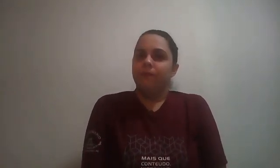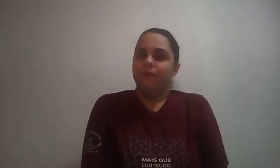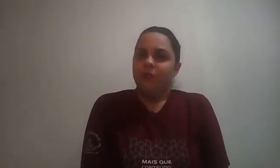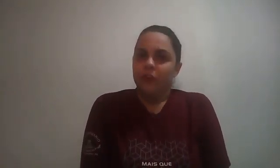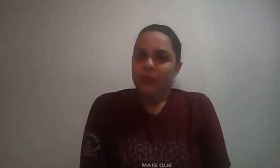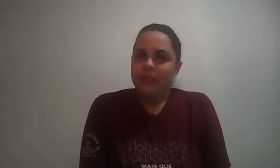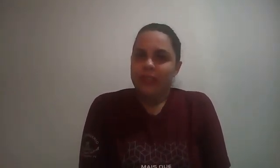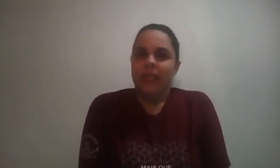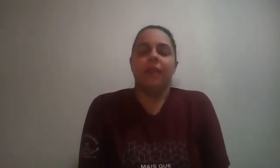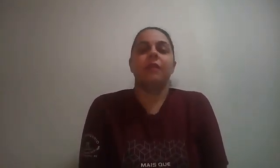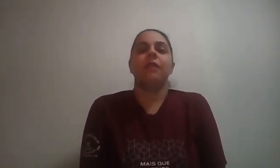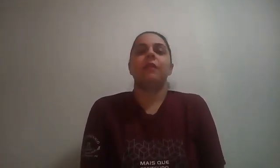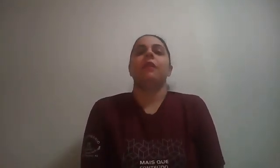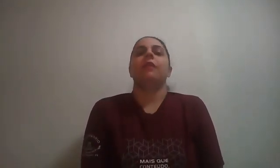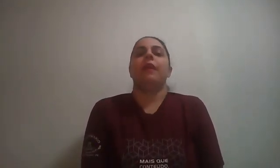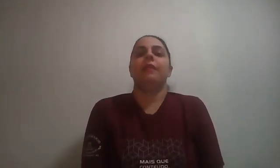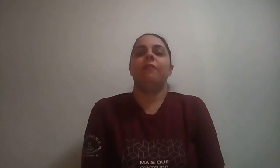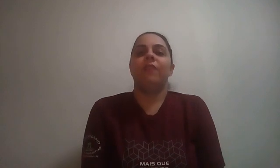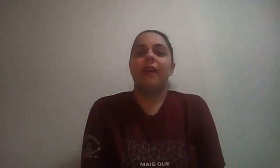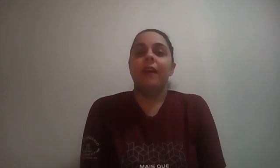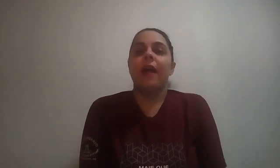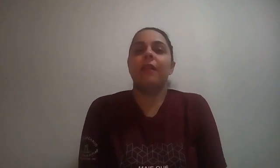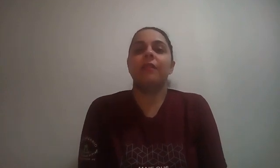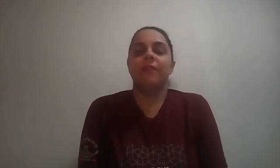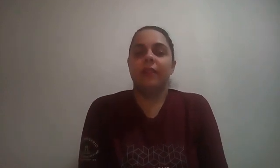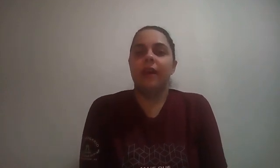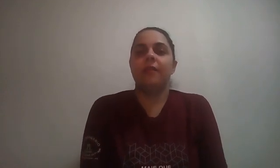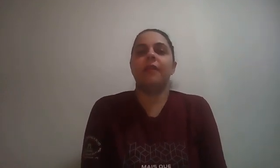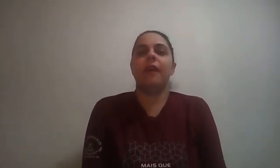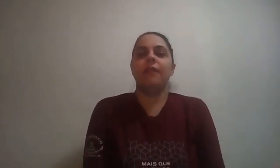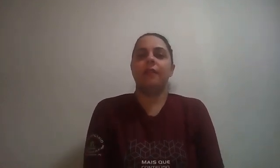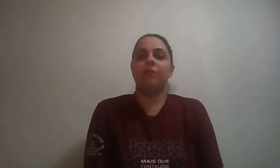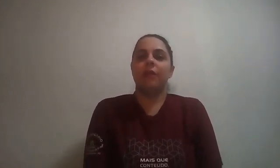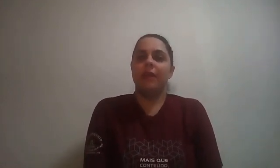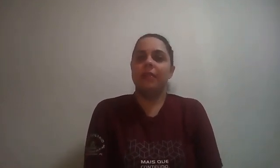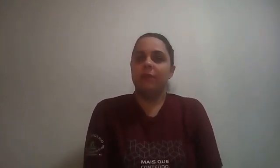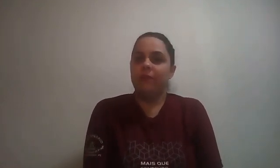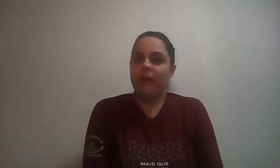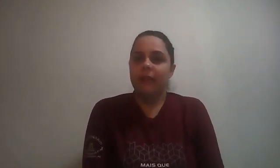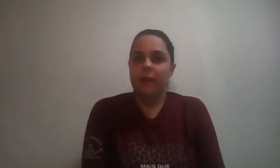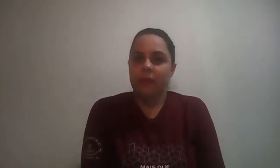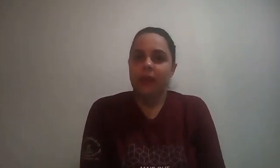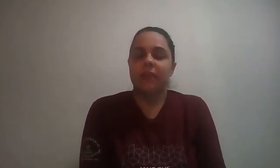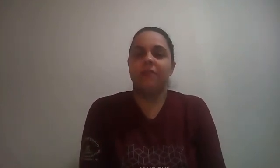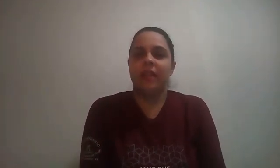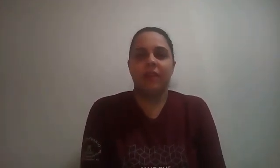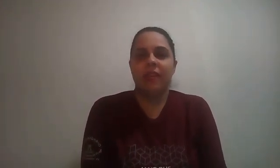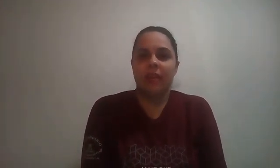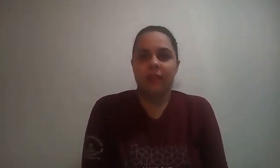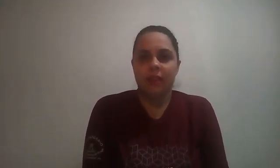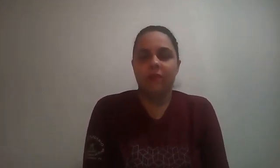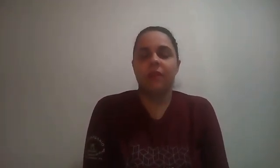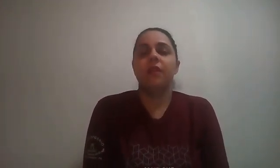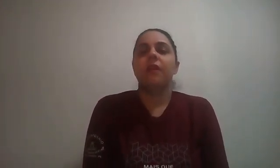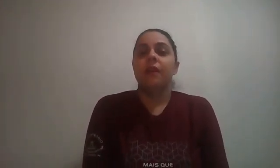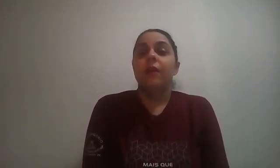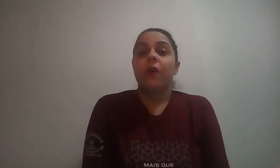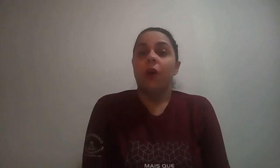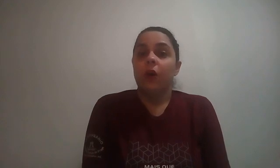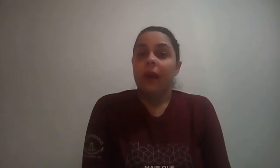Volto a dizer, quem tiver atividade que ainda não tenha sido enviada a minha, atividade avaliativa, corre